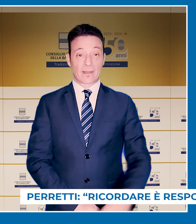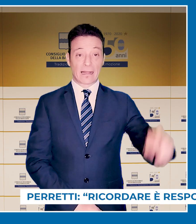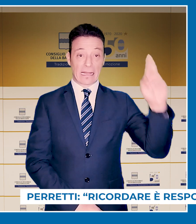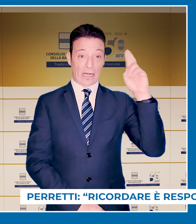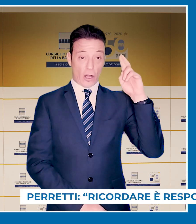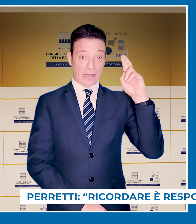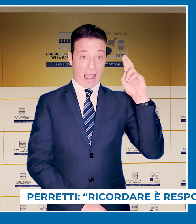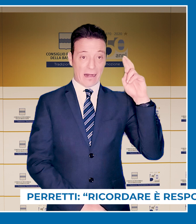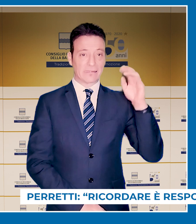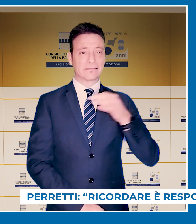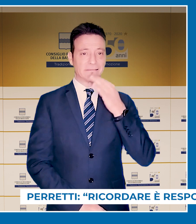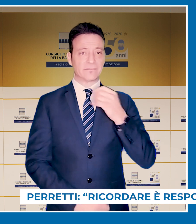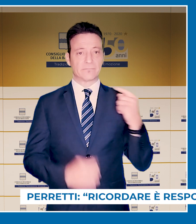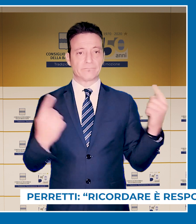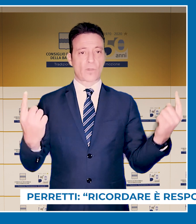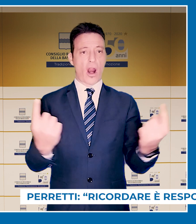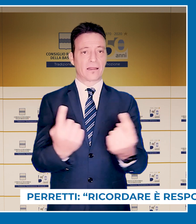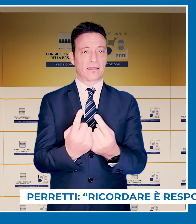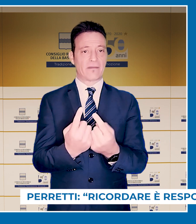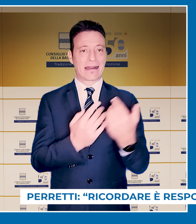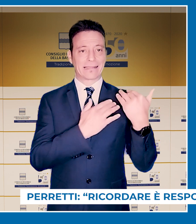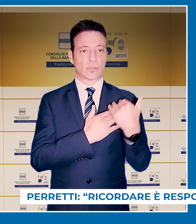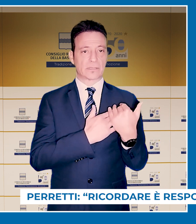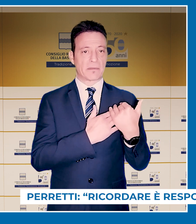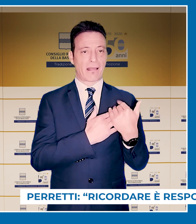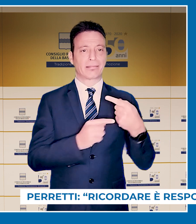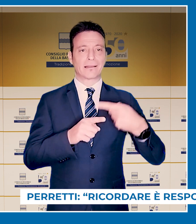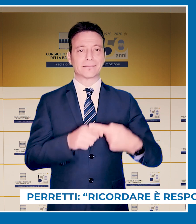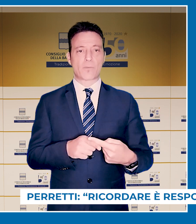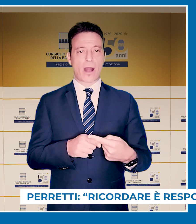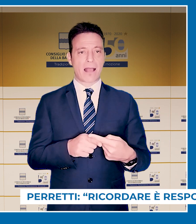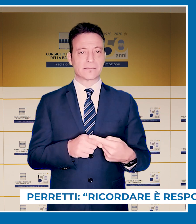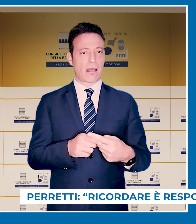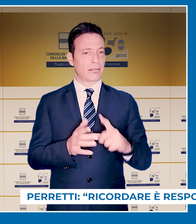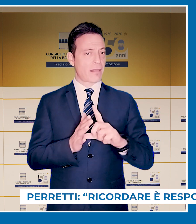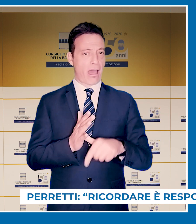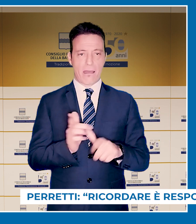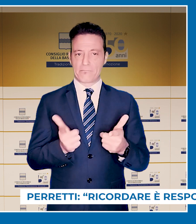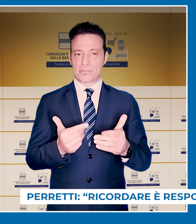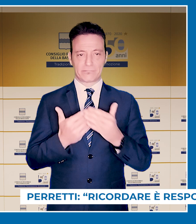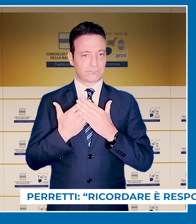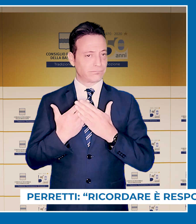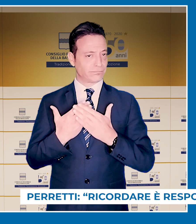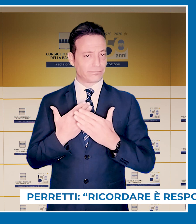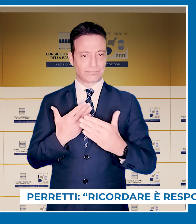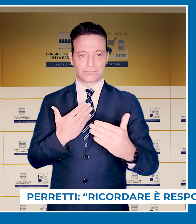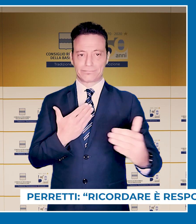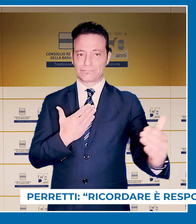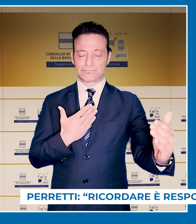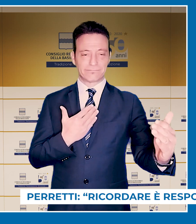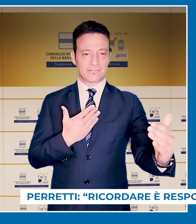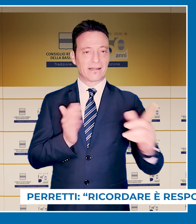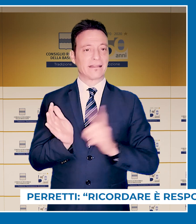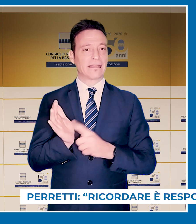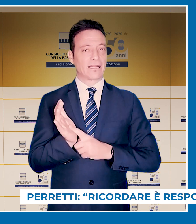Ricordare è responsabilità collettiva e testimonianza senza tempo, a cui affidarsi in difesa dei